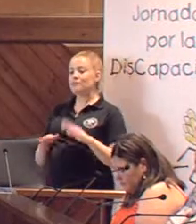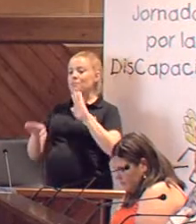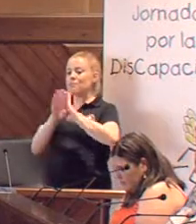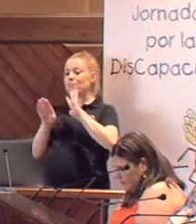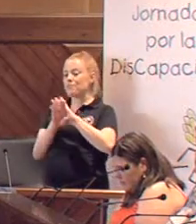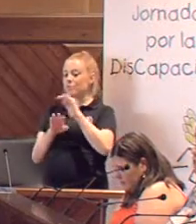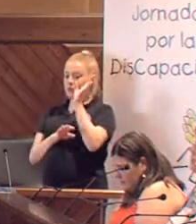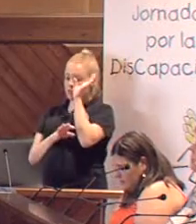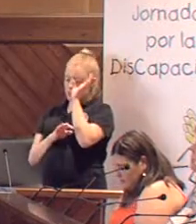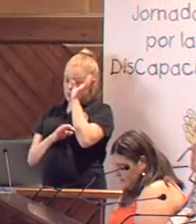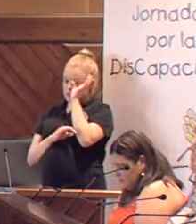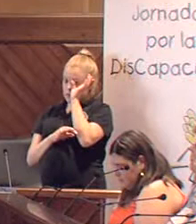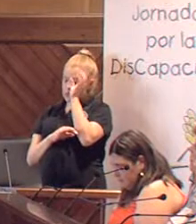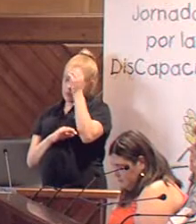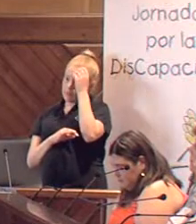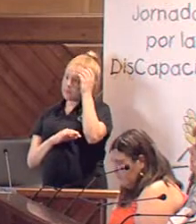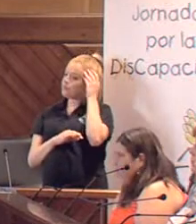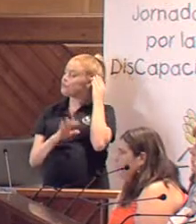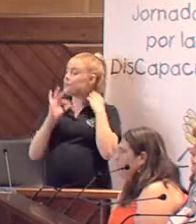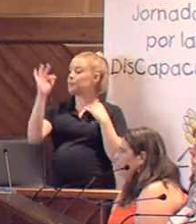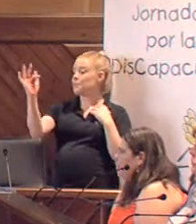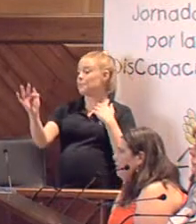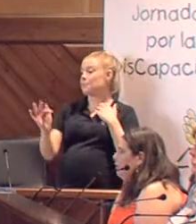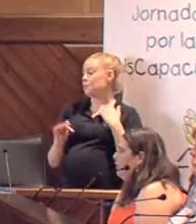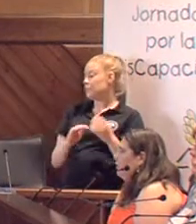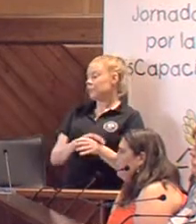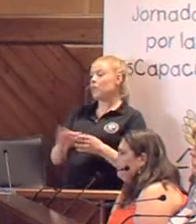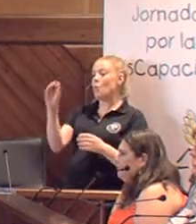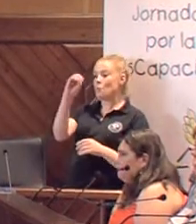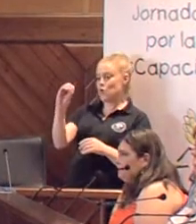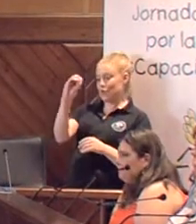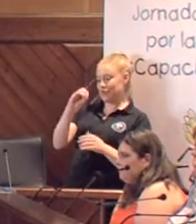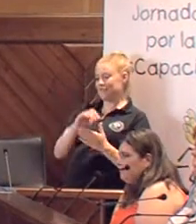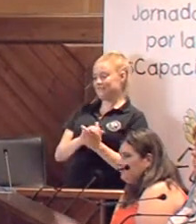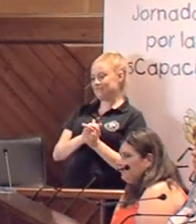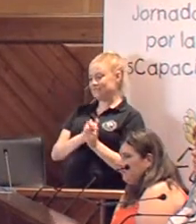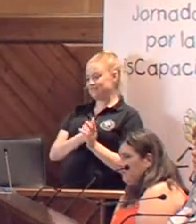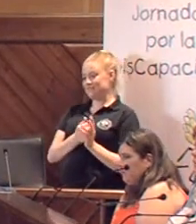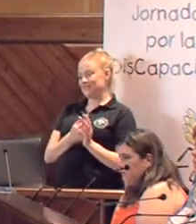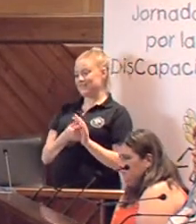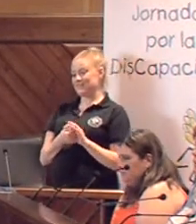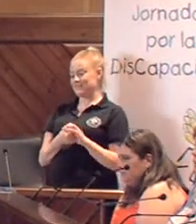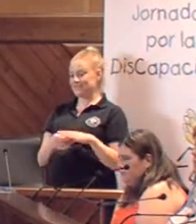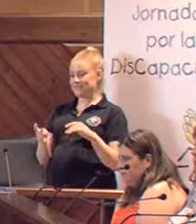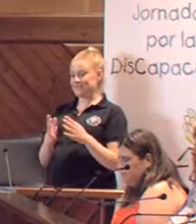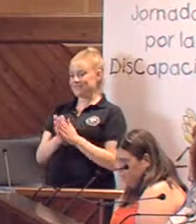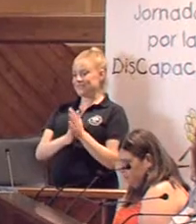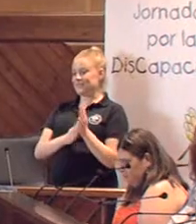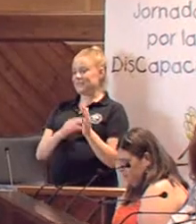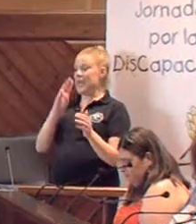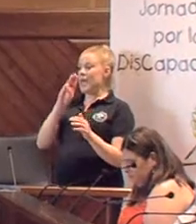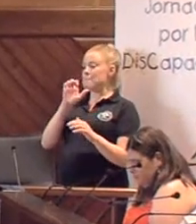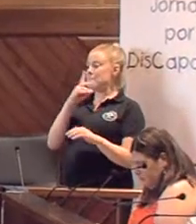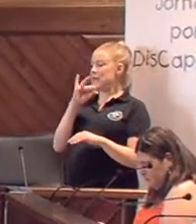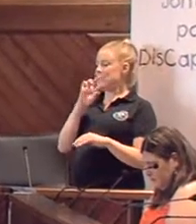pues, continuamos. Y ahora, pues, el turno lo tiene PRODE, ¿no? Y nos acompañan Pedro